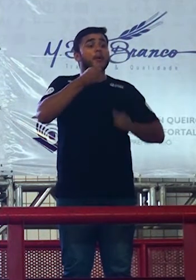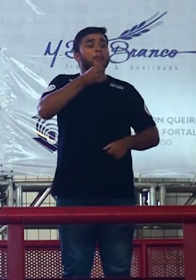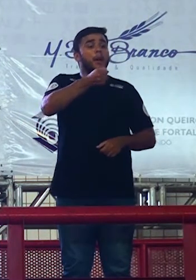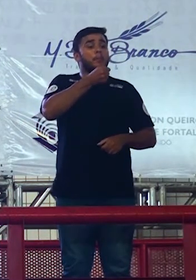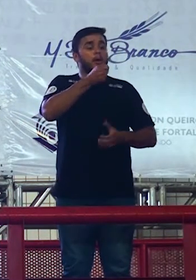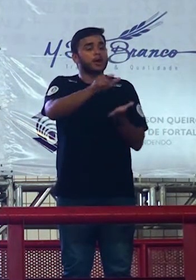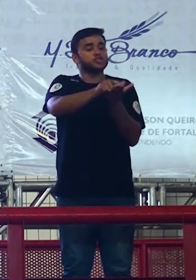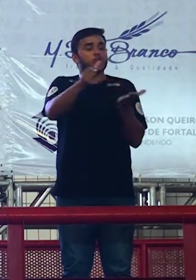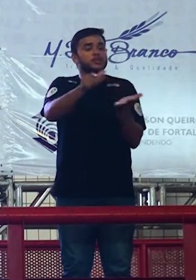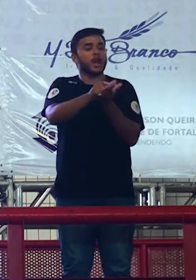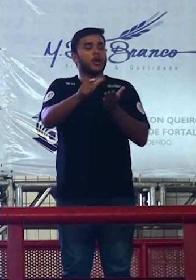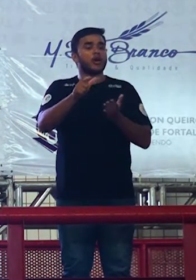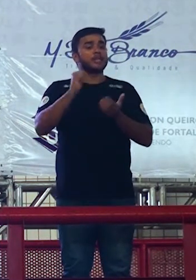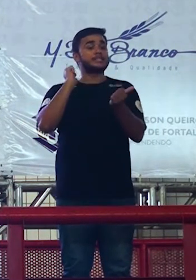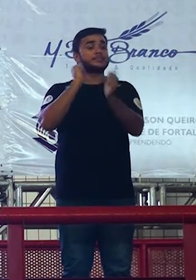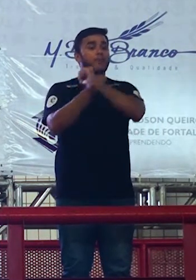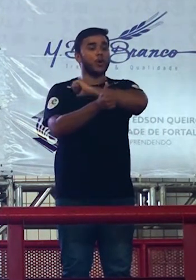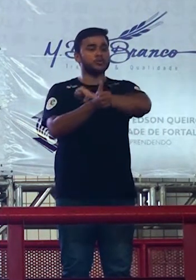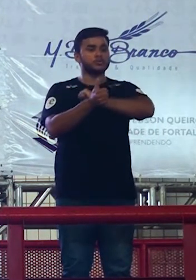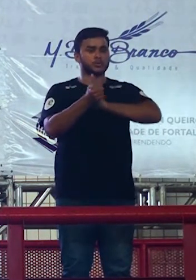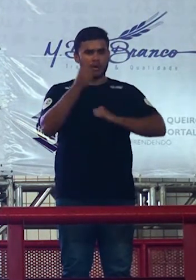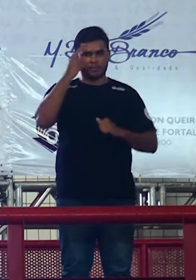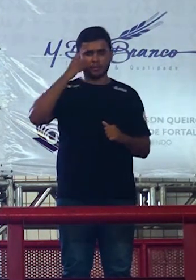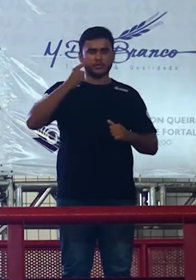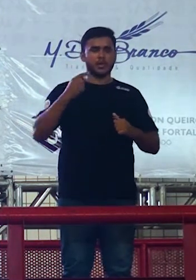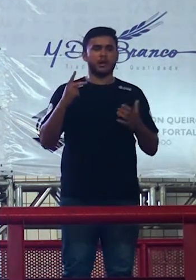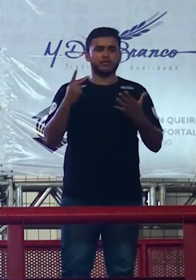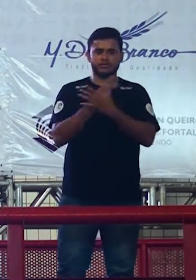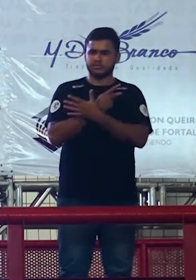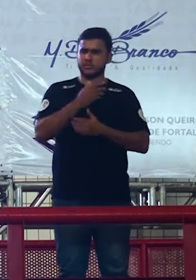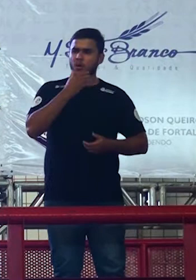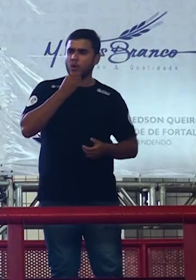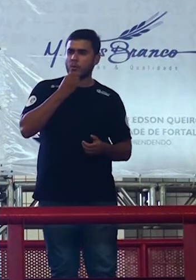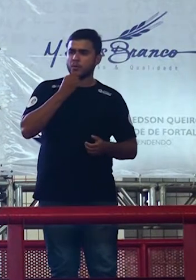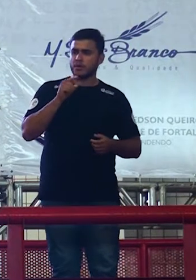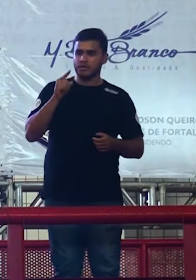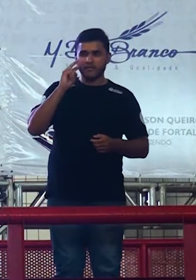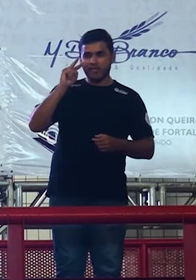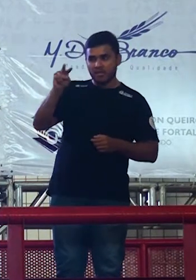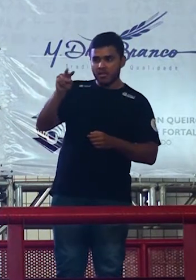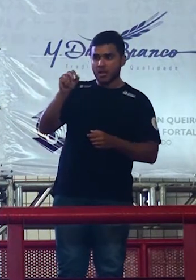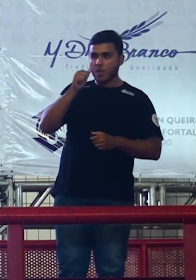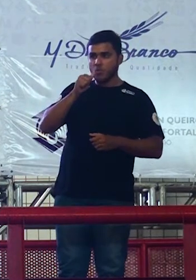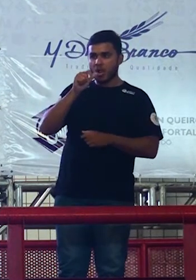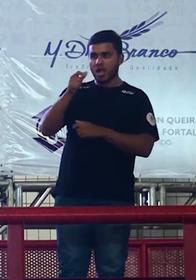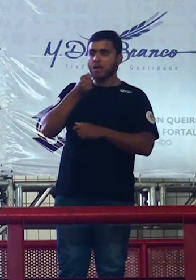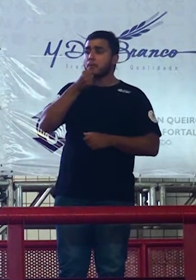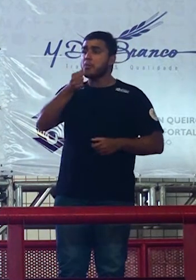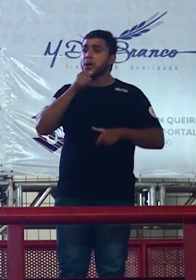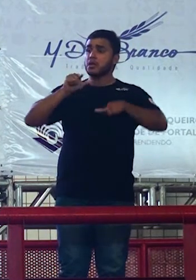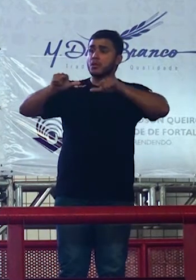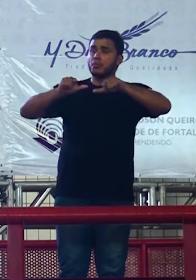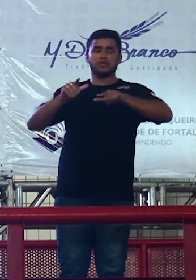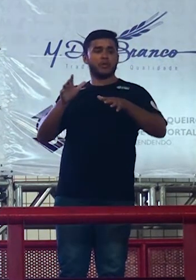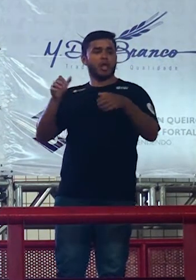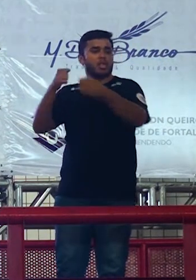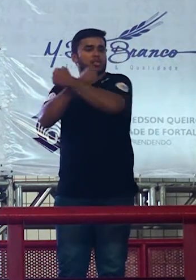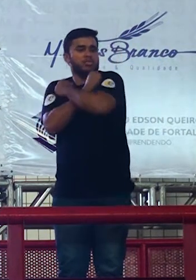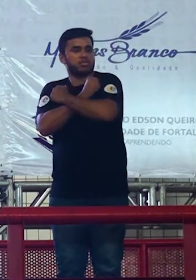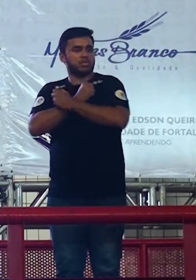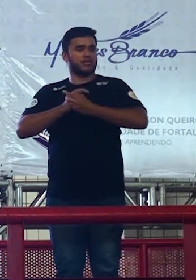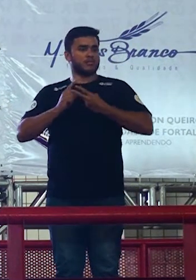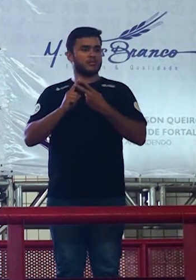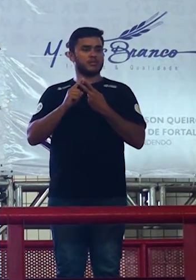pobrezinha fazendo a reportagem chega um cara e abraça de uma vez e beija agarrar força a campanha